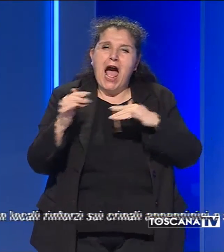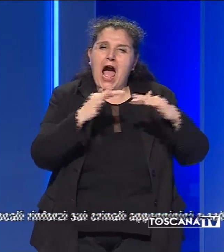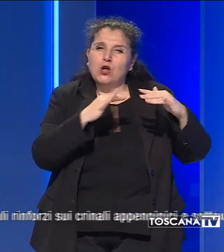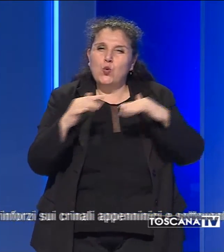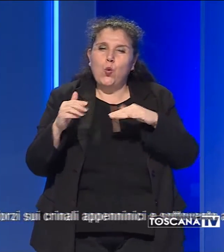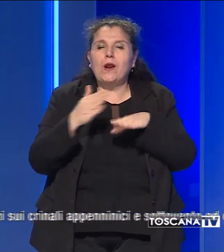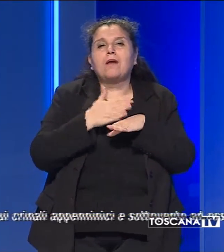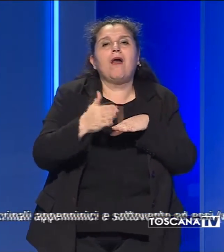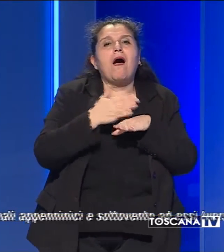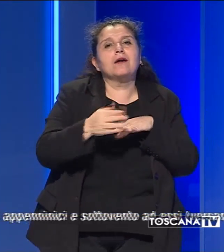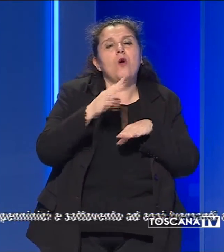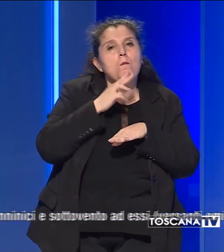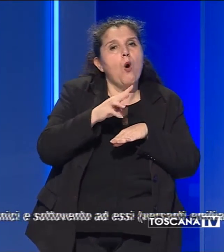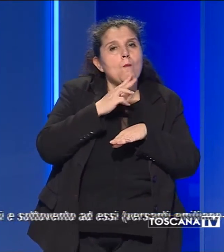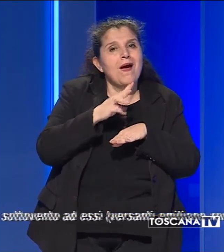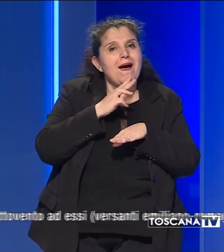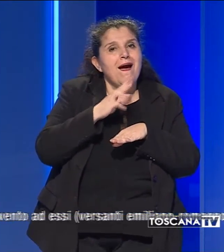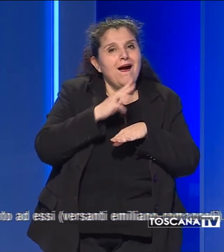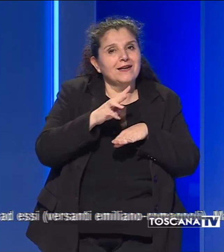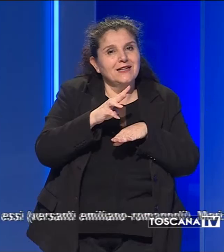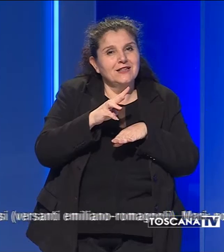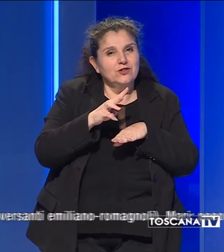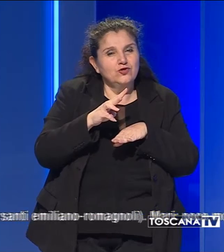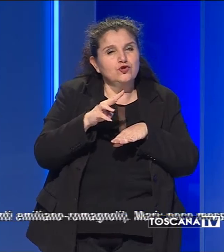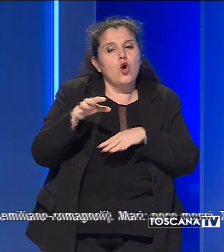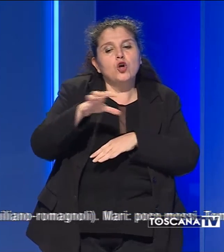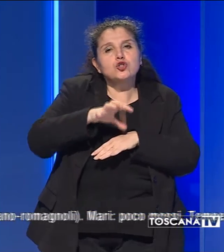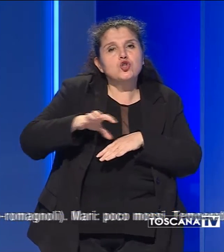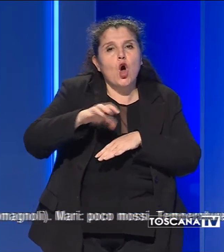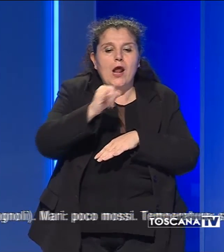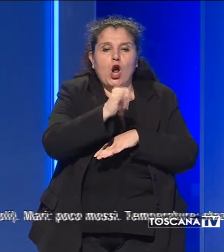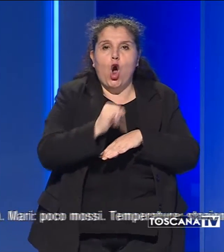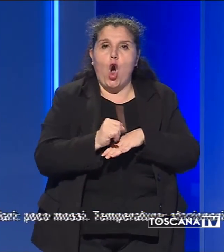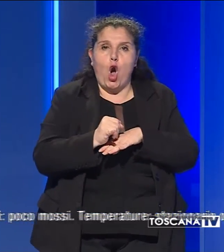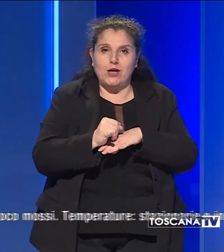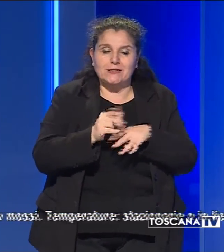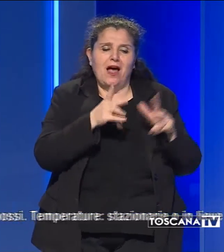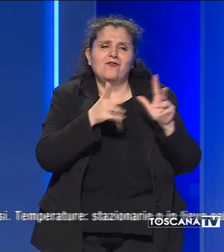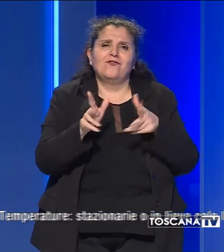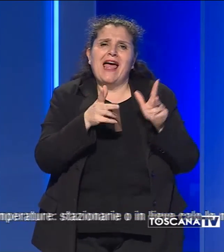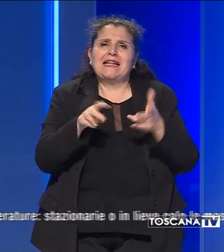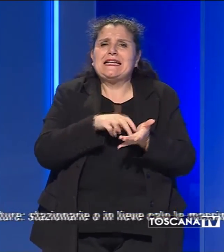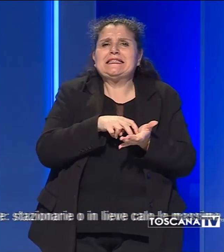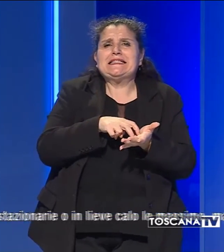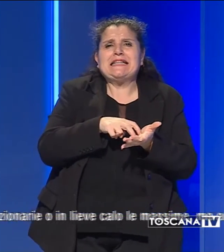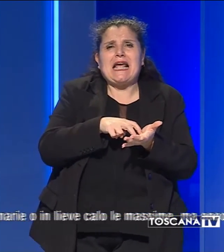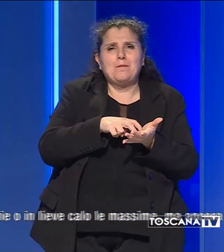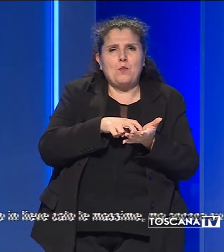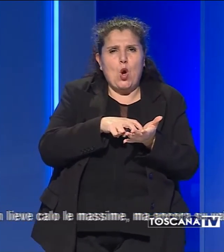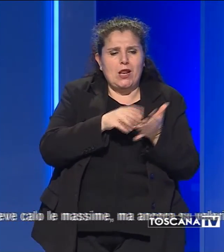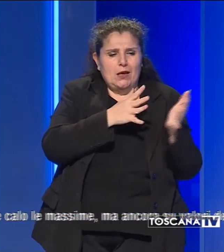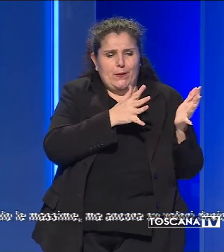tardo pomeriggio a partire dalle zone costiere. Venti deboli, prevalentemente